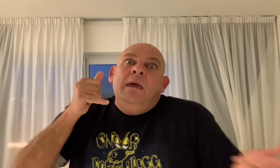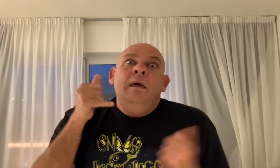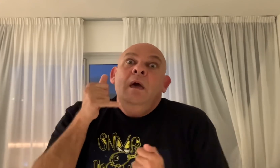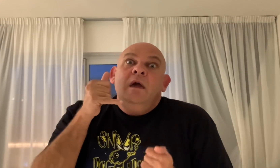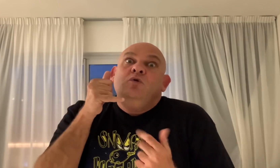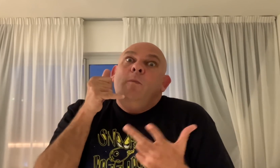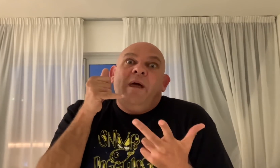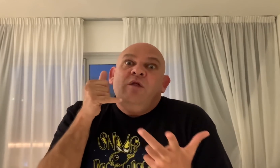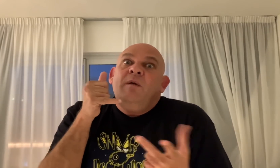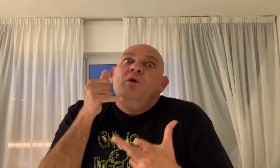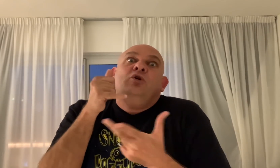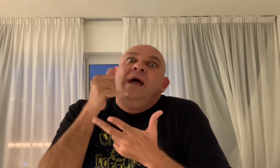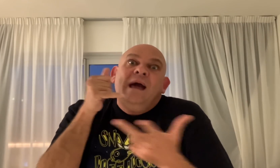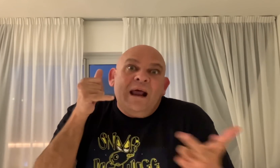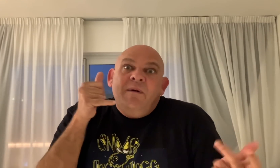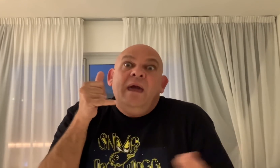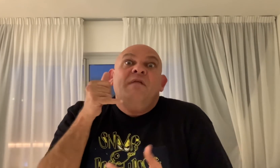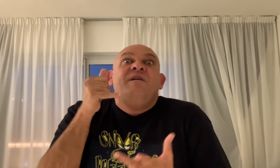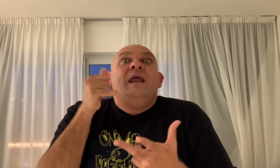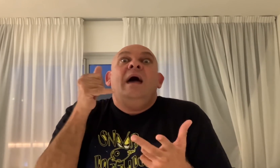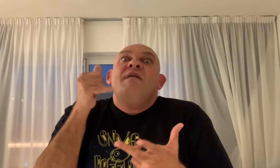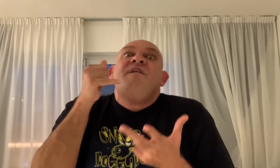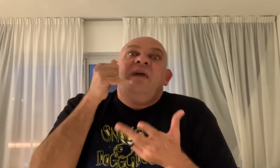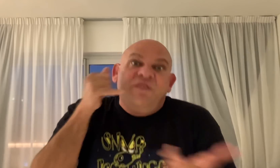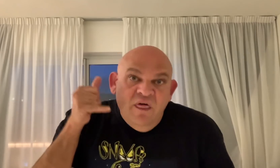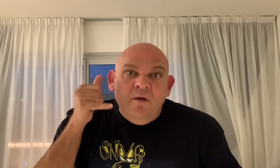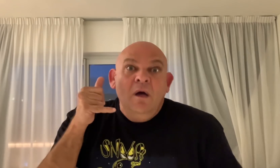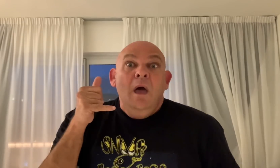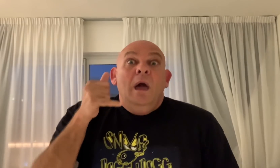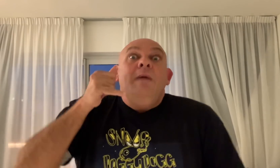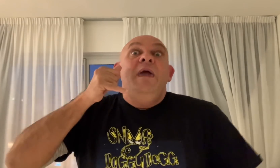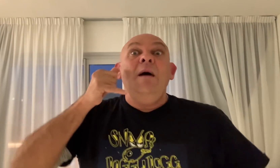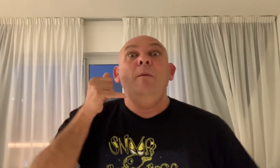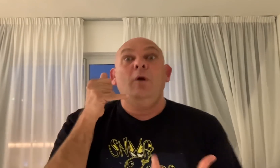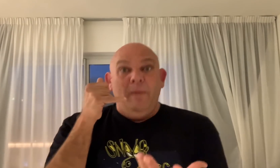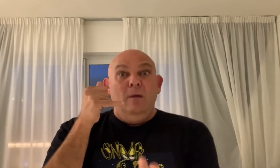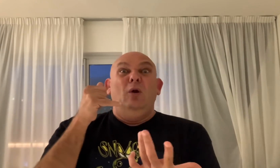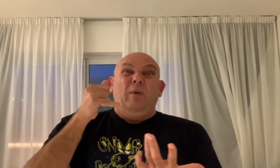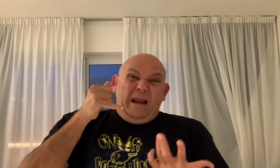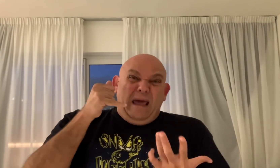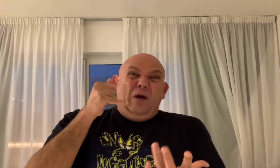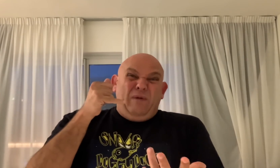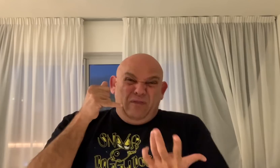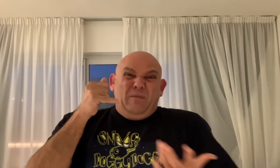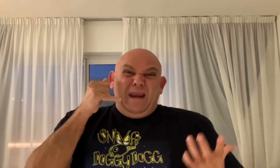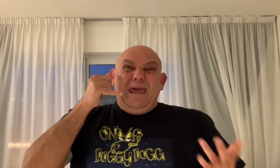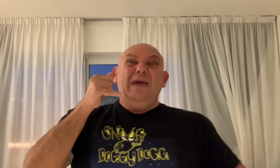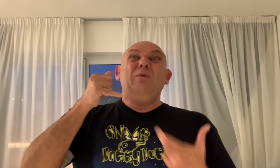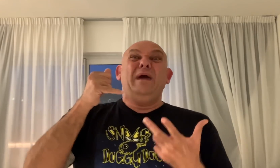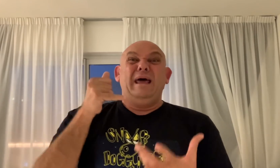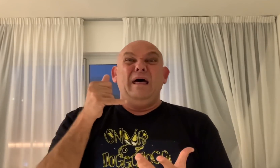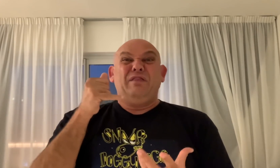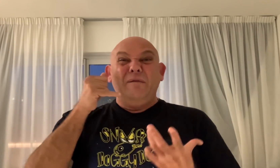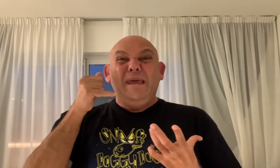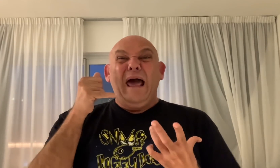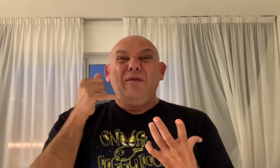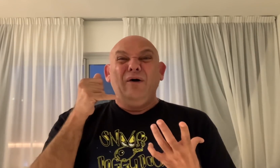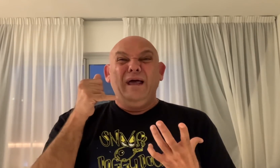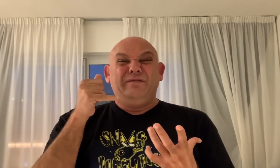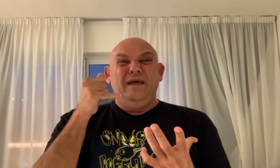y tu perro se ha puesto tan grave que al final ha fallecido. Y mira, pues por lo menos me lo hubiera ido viendo venir, hubiera asimilado esta